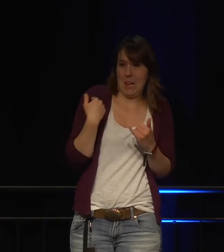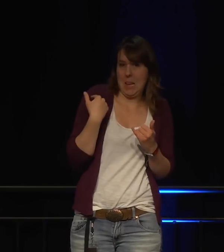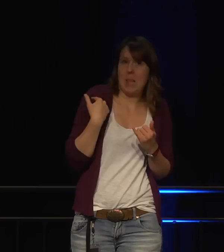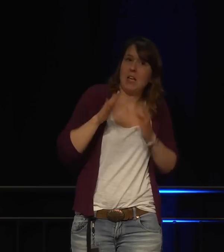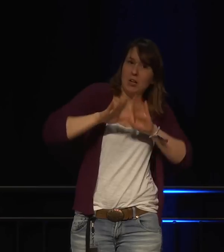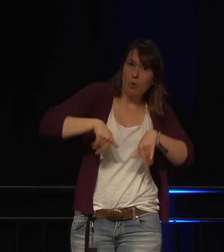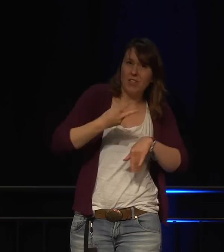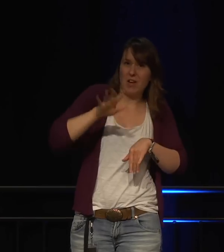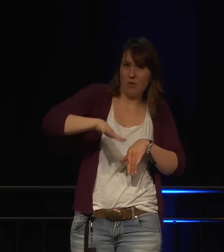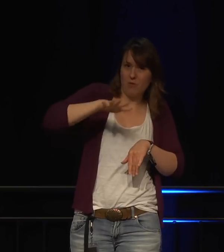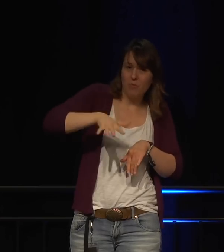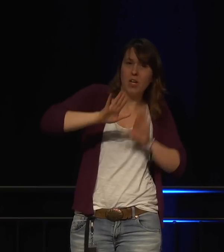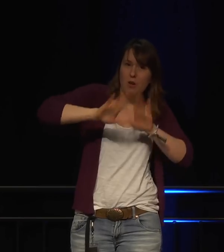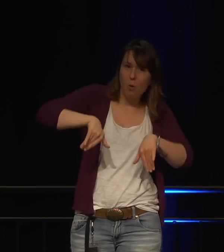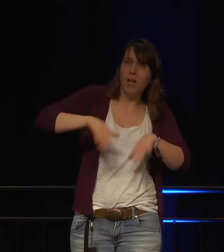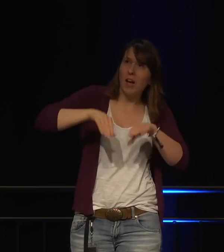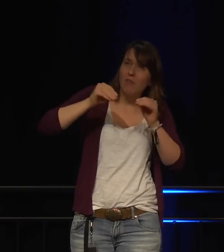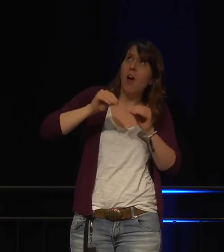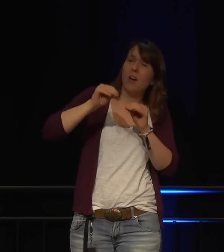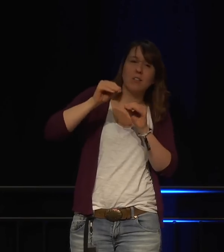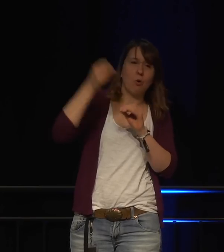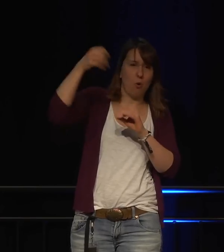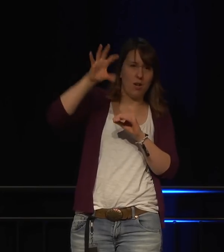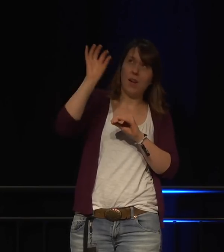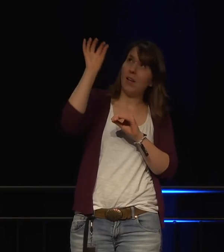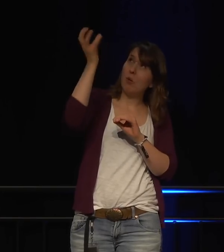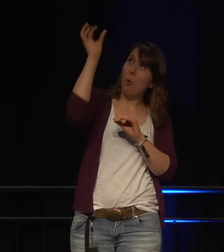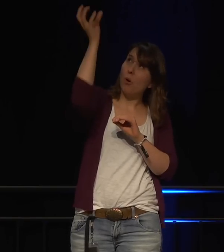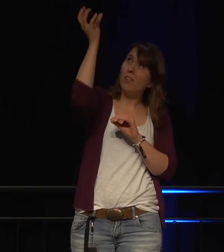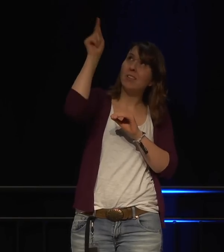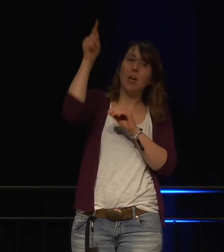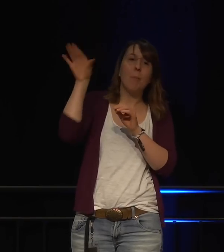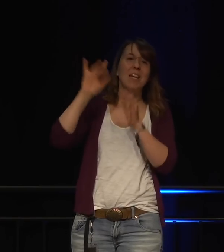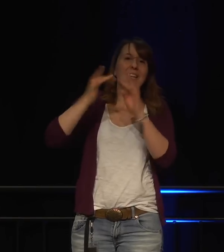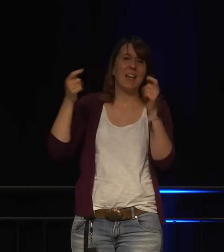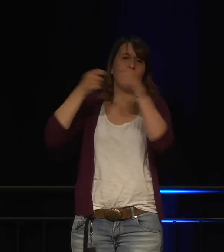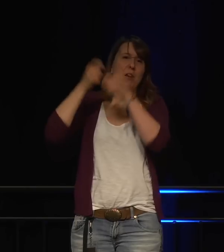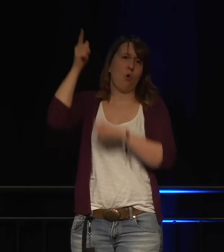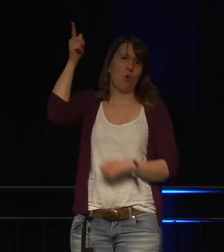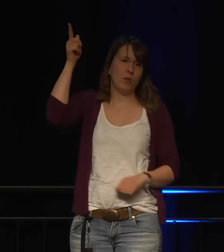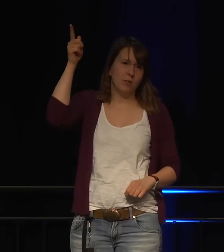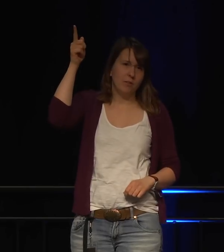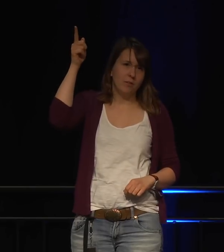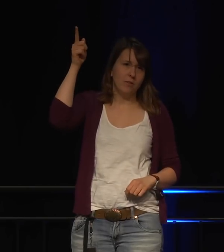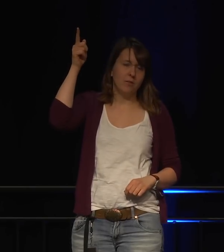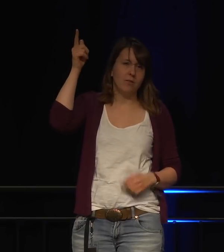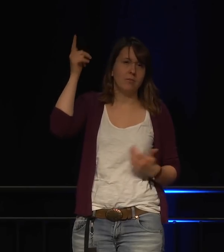Die hat vor kurzem, in 2015, verbundene Glühbirnen gebaut.